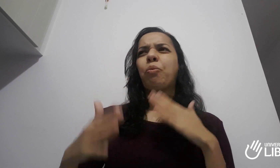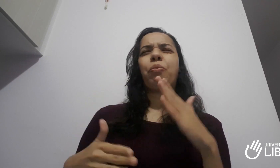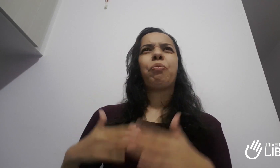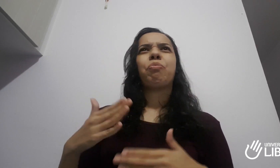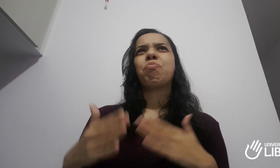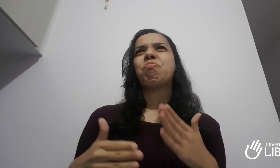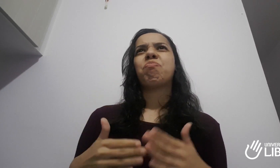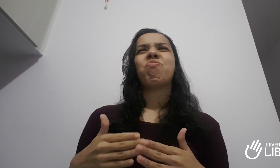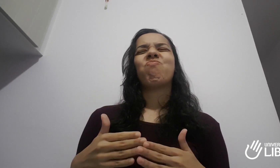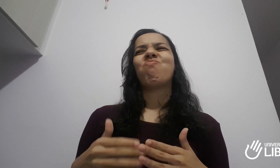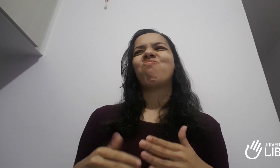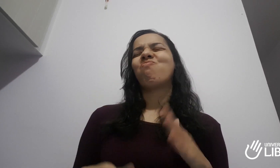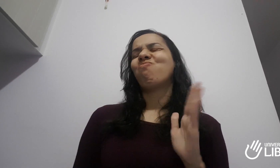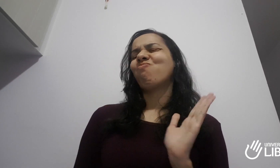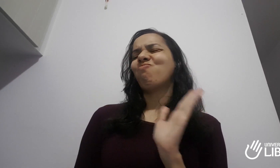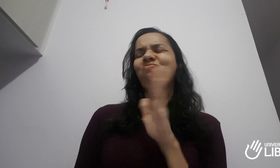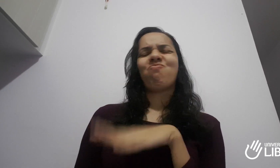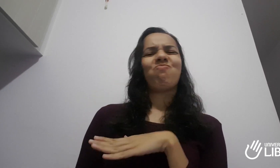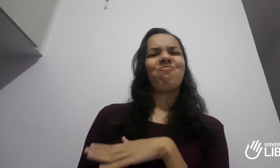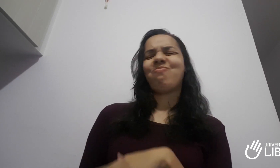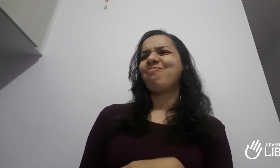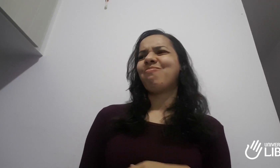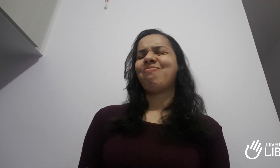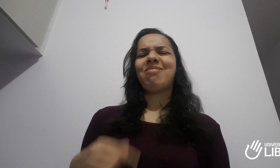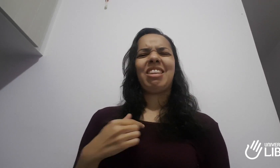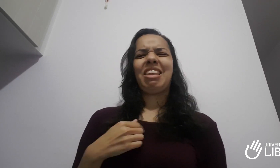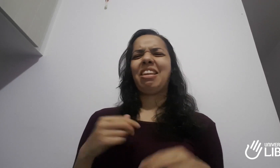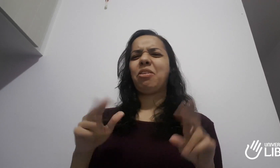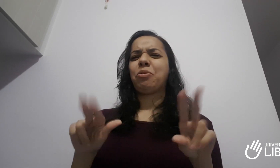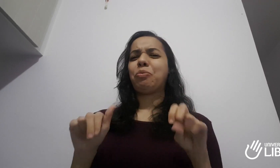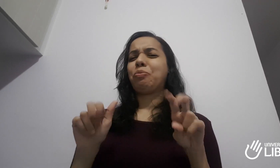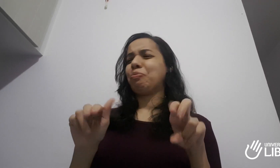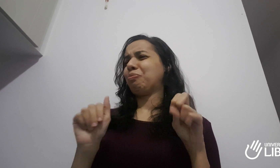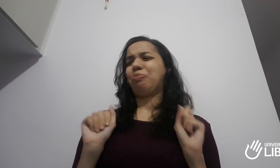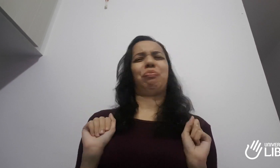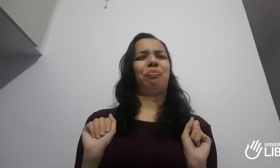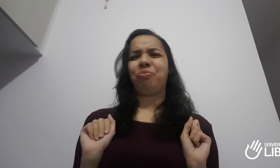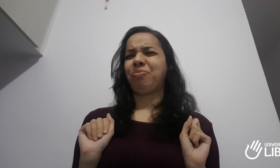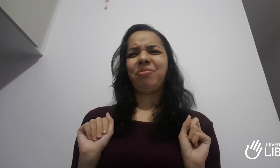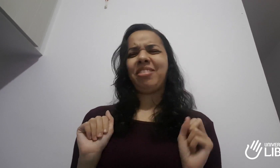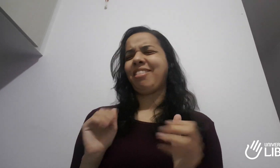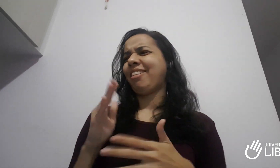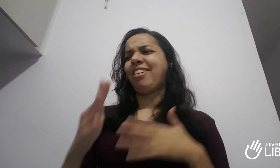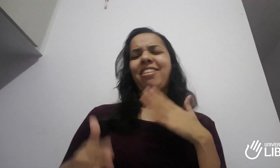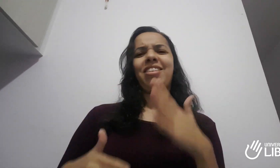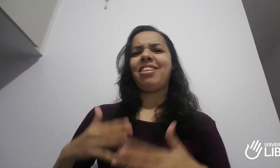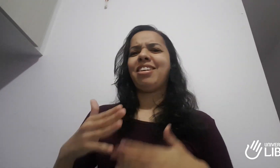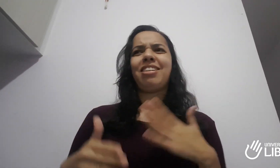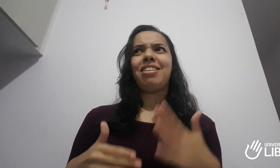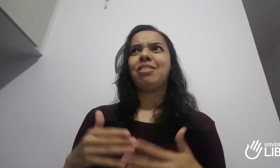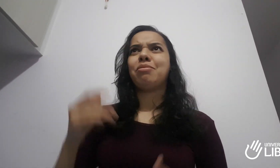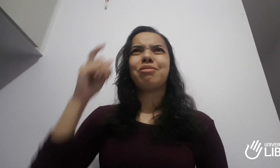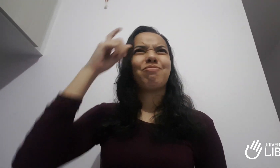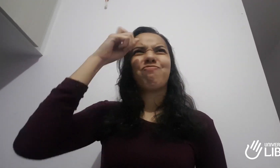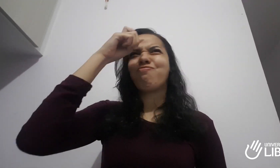mim era uma língua tão incrível, sabe? Só que eu pensava, não, se eu nunca vou conseguir aprender, eu acho que é muito difícil